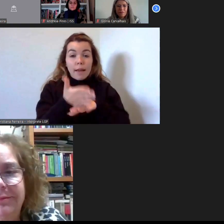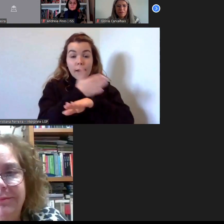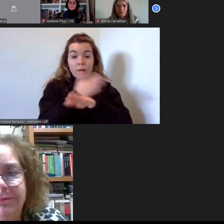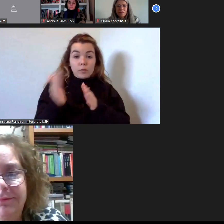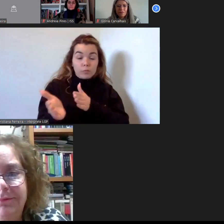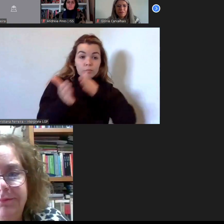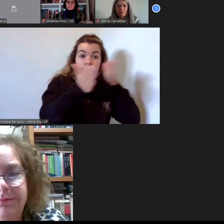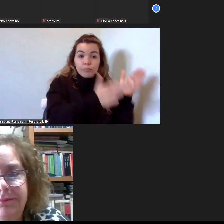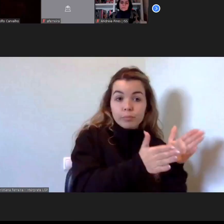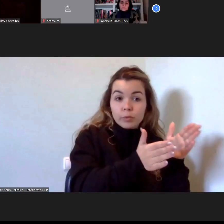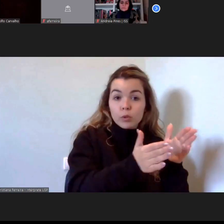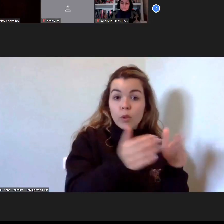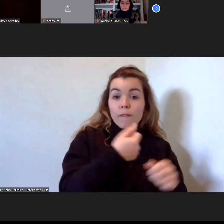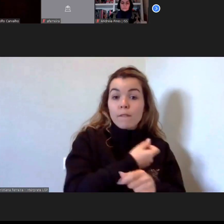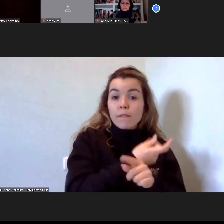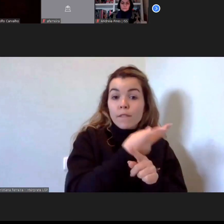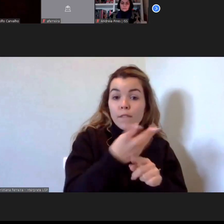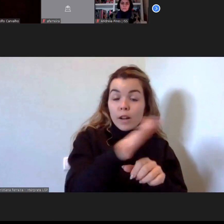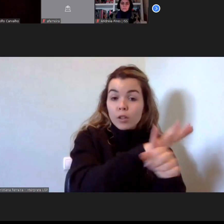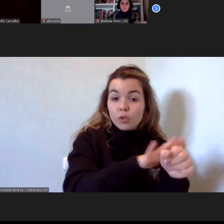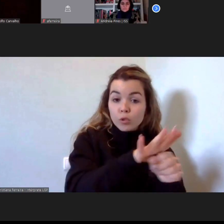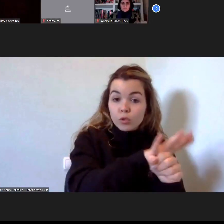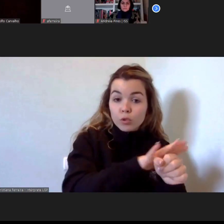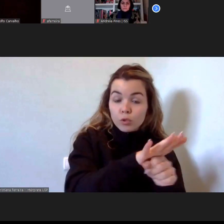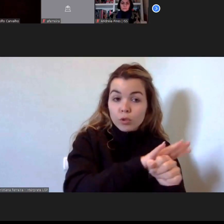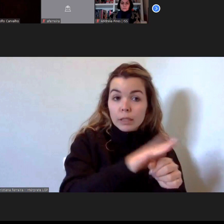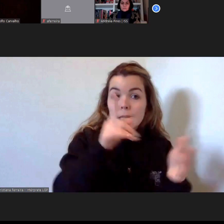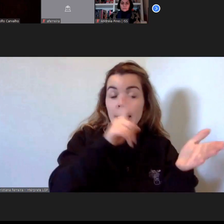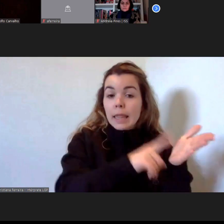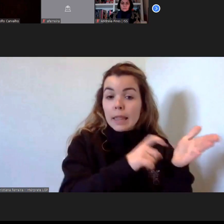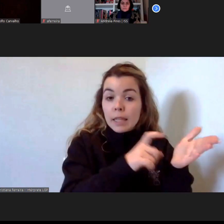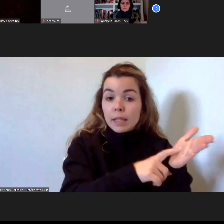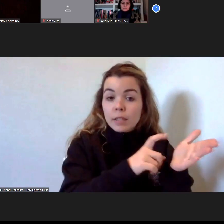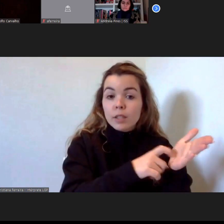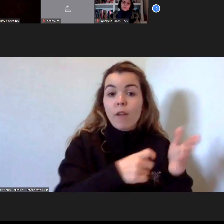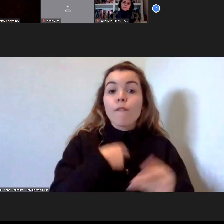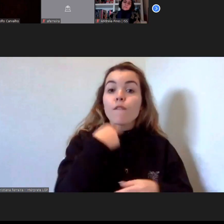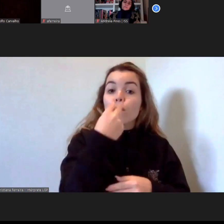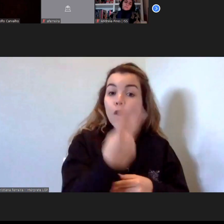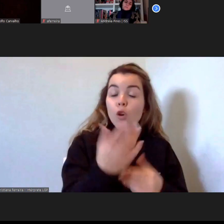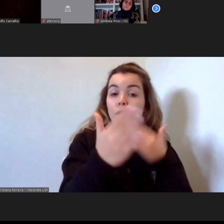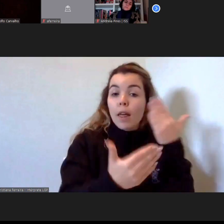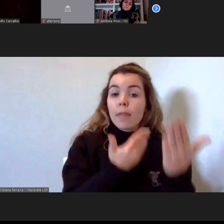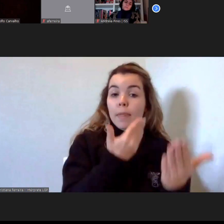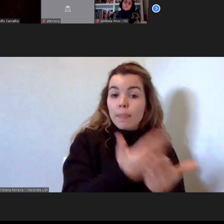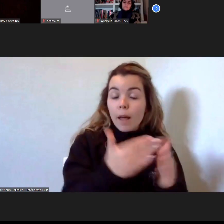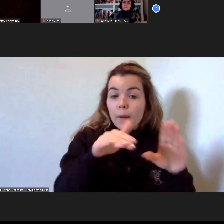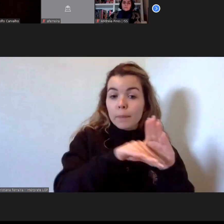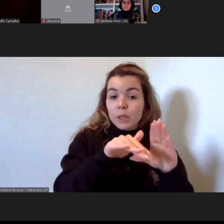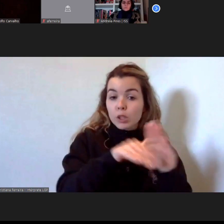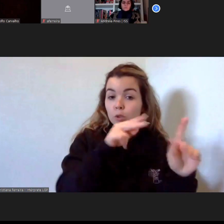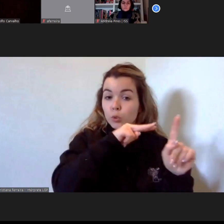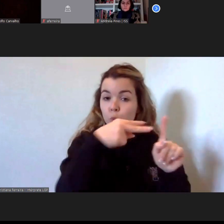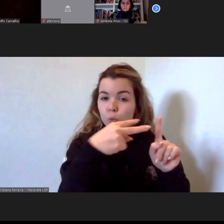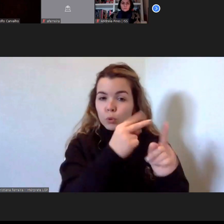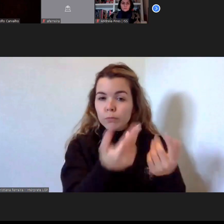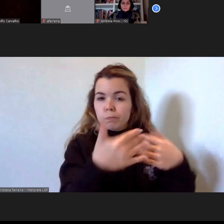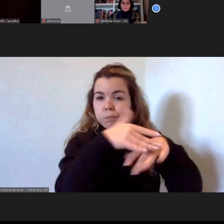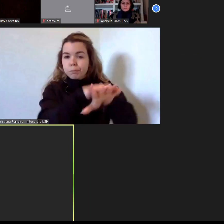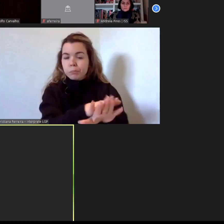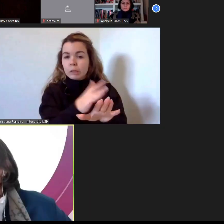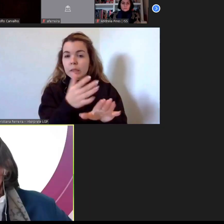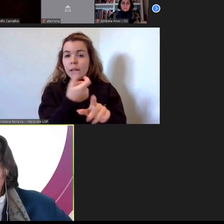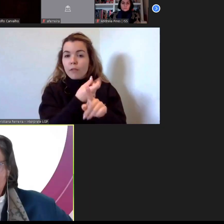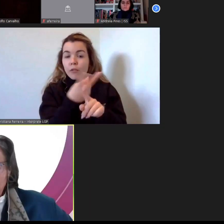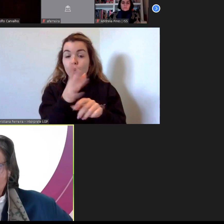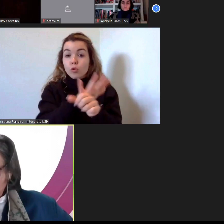vários contextos de vida e da necessidade de dar voz e participação nesta perspetiva integrada em vários contextos de